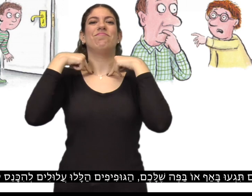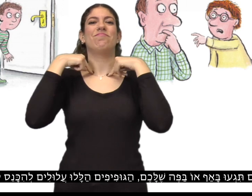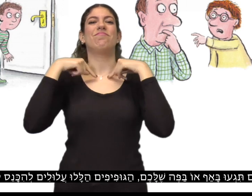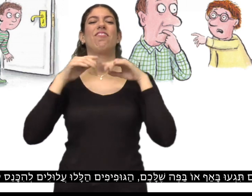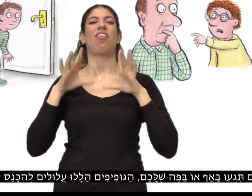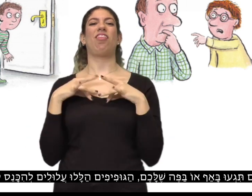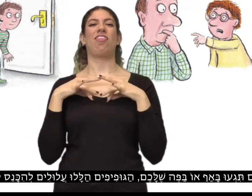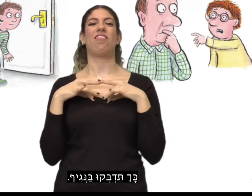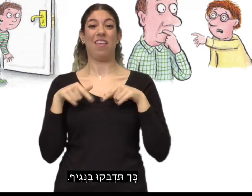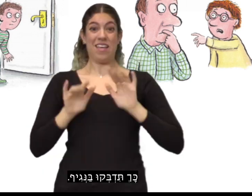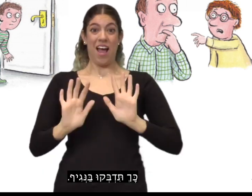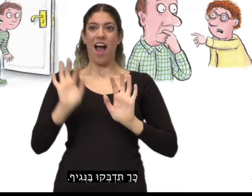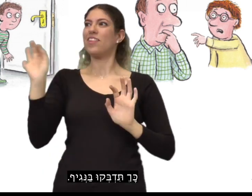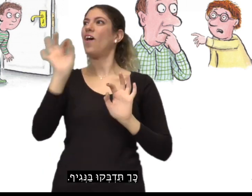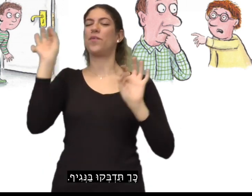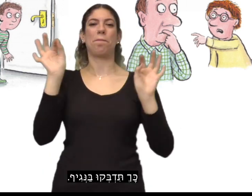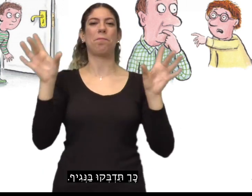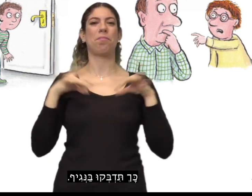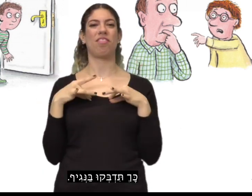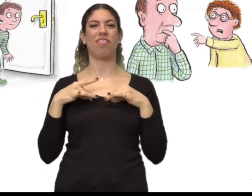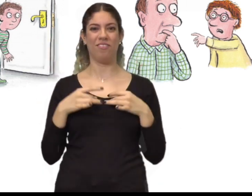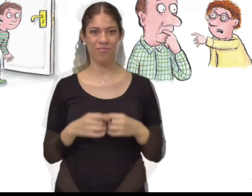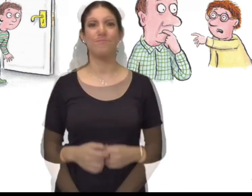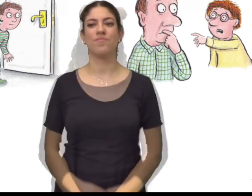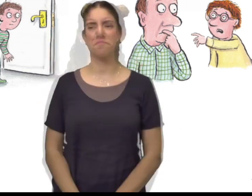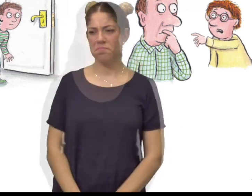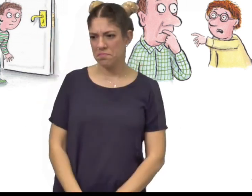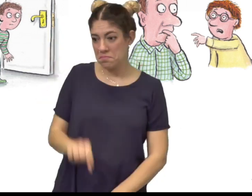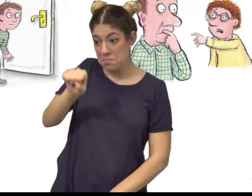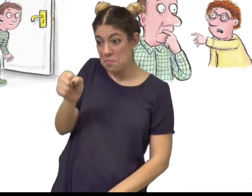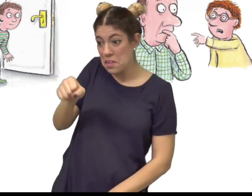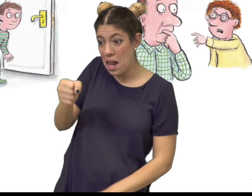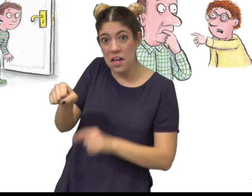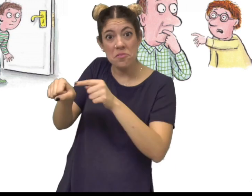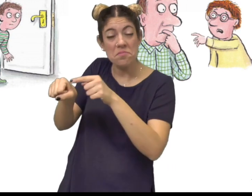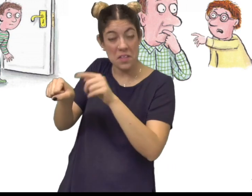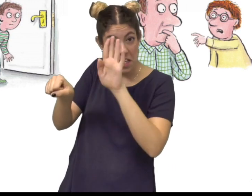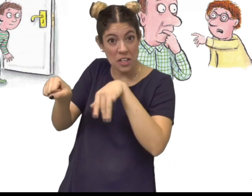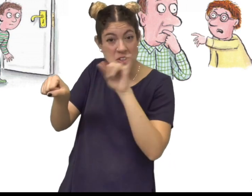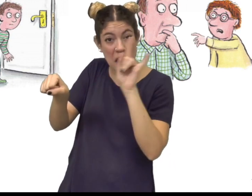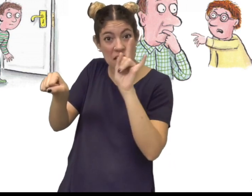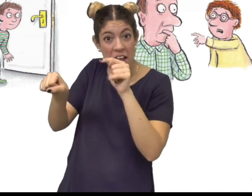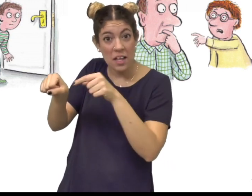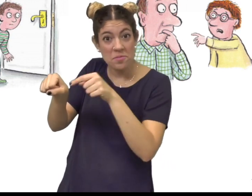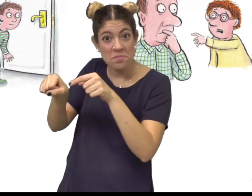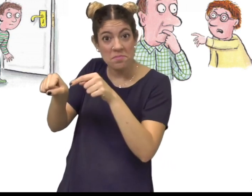הגופים הללו עלולים להיכנס לתוך הגוף שלכם. כך תדבקו בנגיף. אני טועה אם יש חיידק על ידית